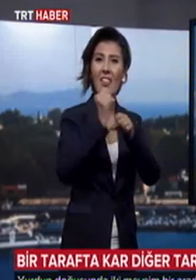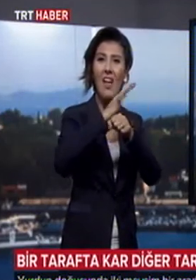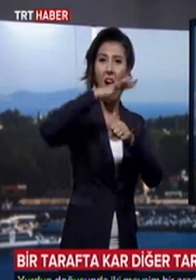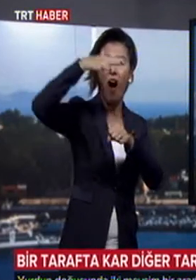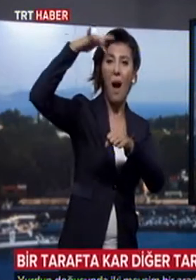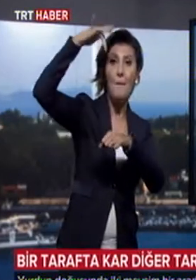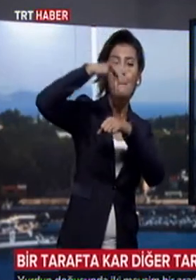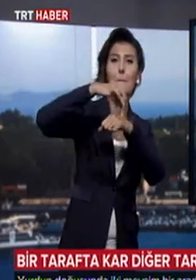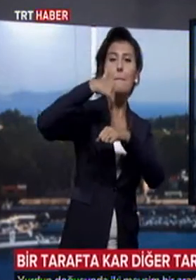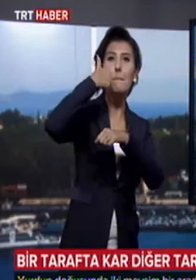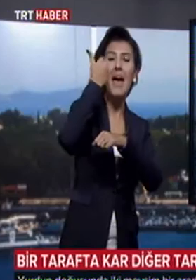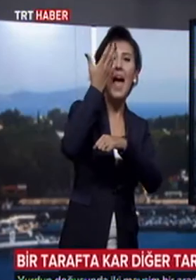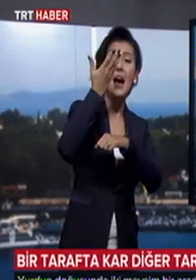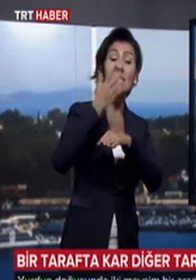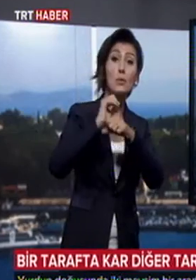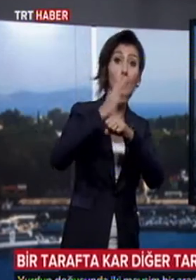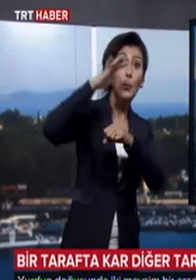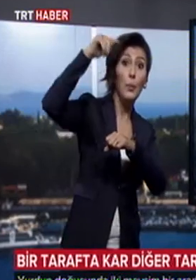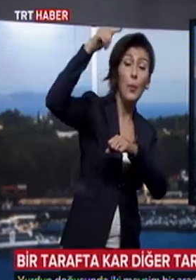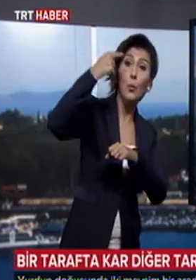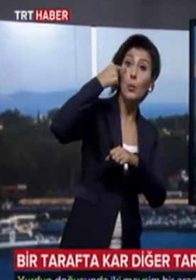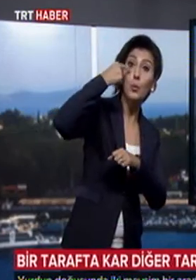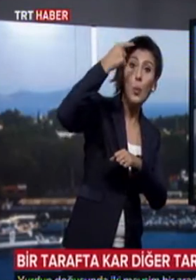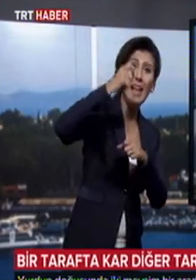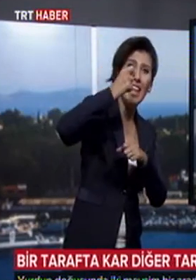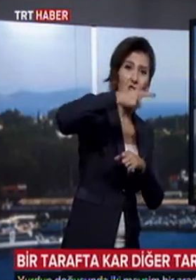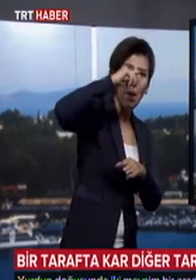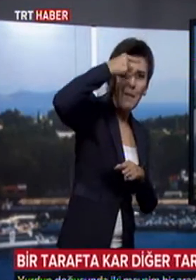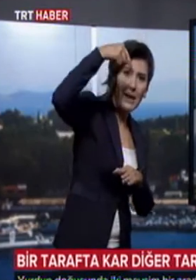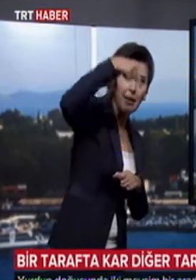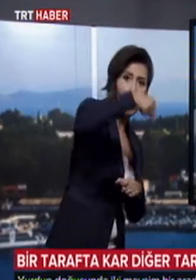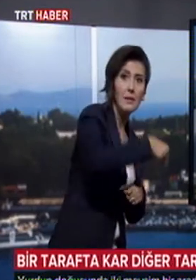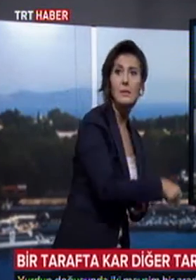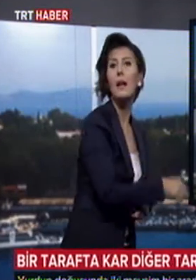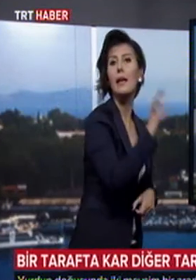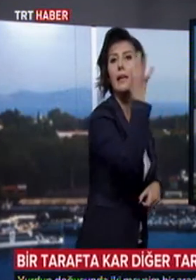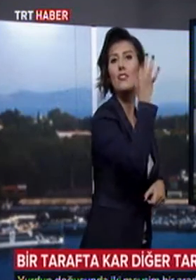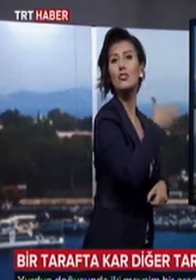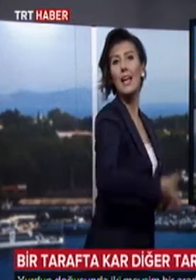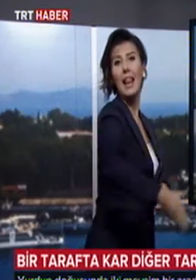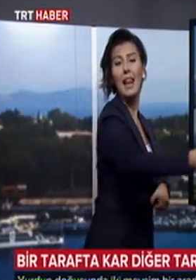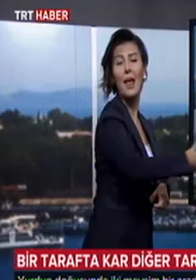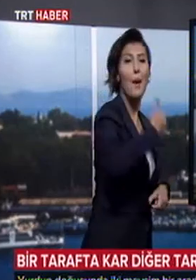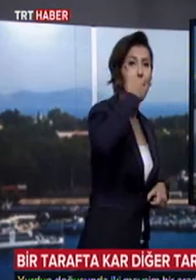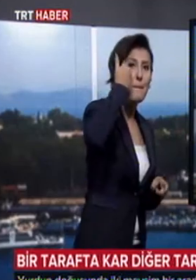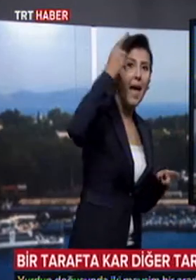Yüksek kesimlerdeki bu görüntü ilçe merkezine doğru yerini yeşile bırakıyor. Beyazla yeşilin bütünleştiği